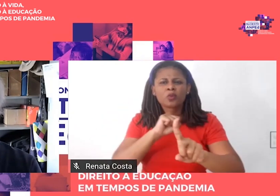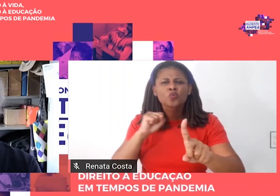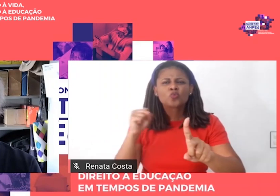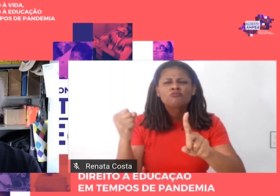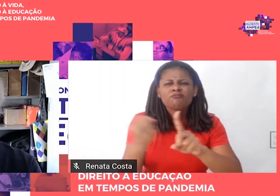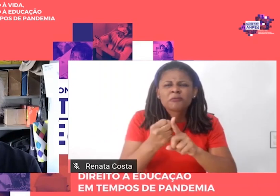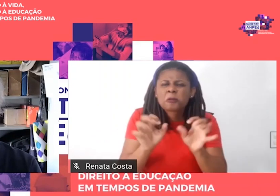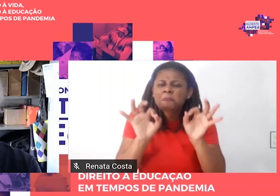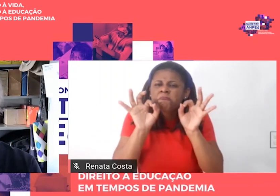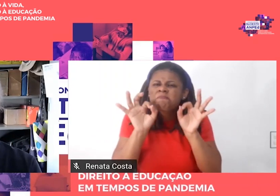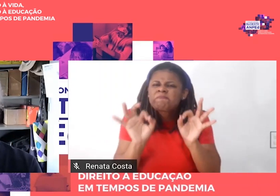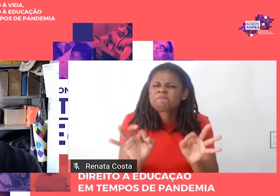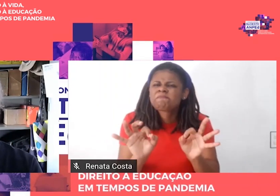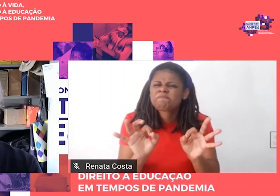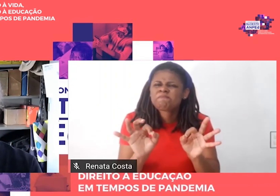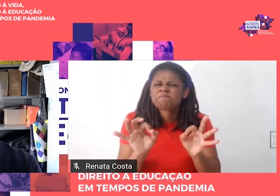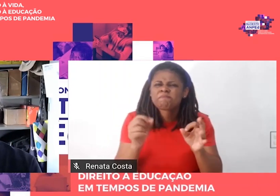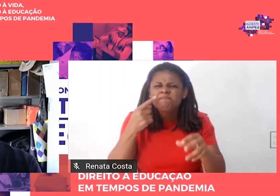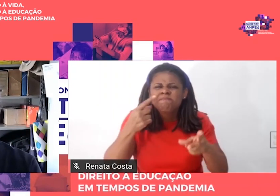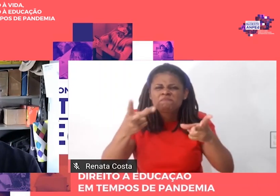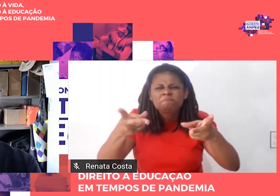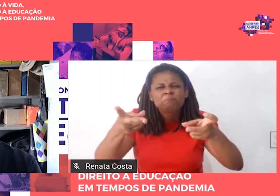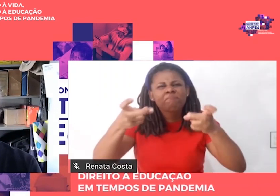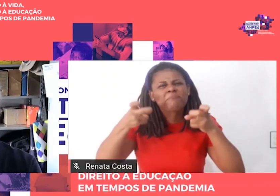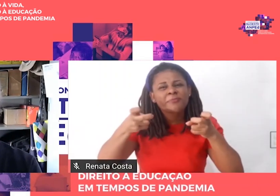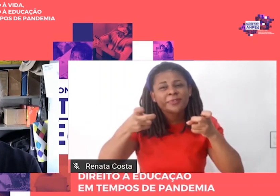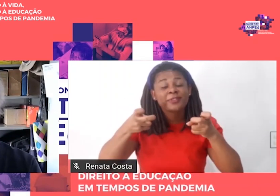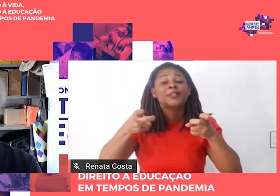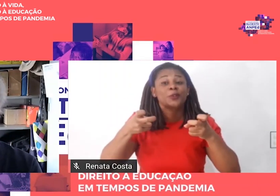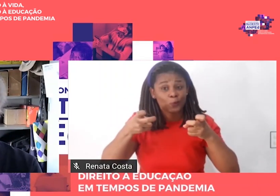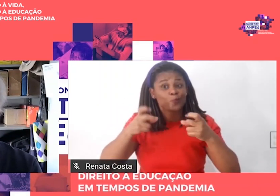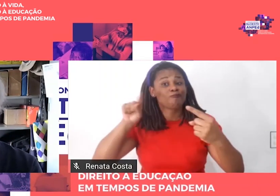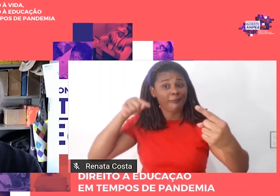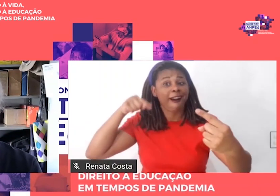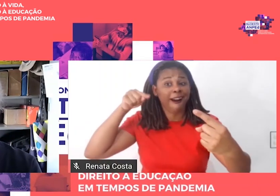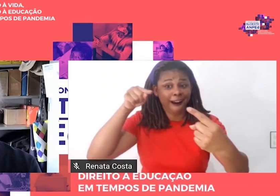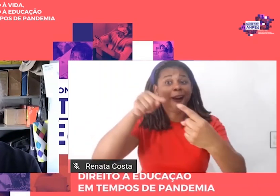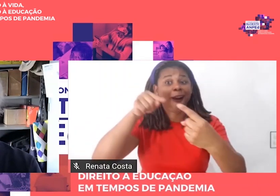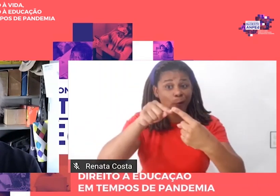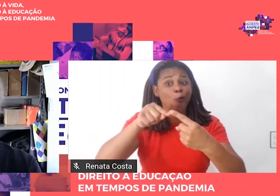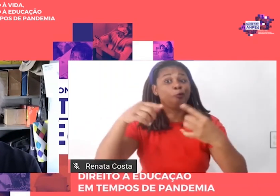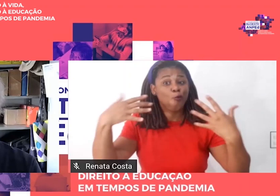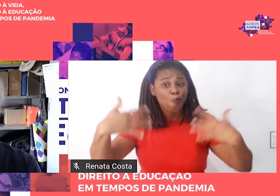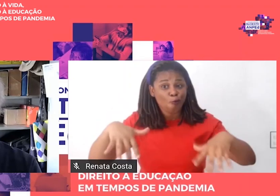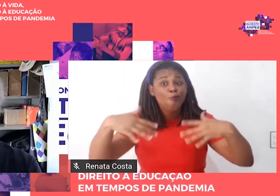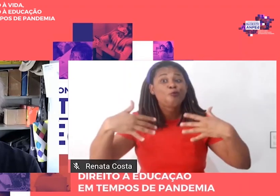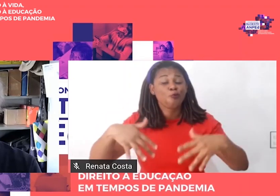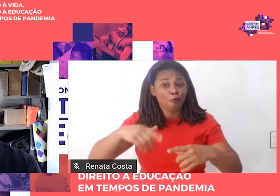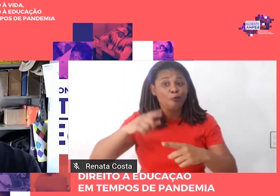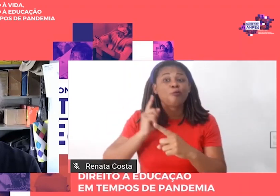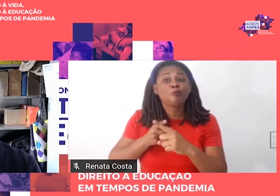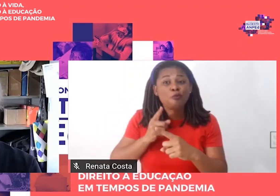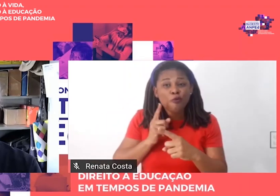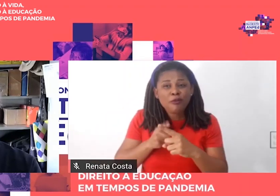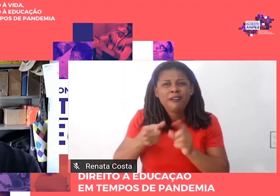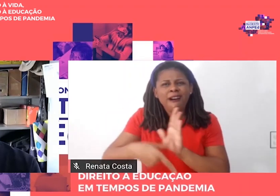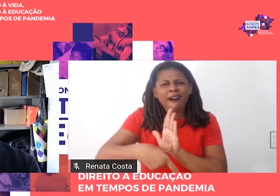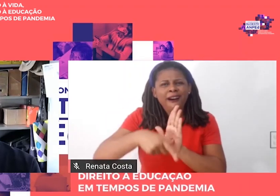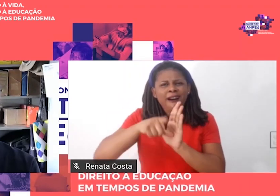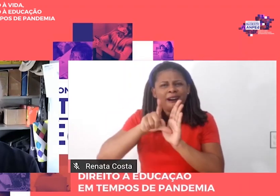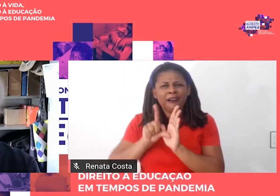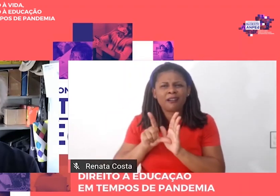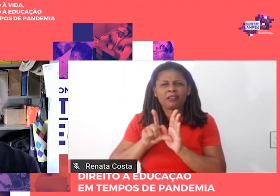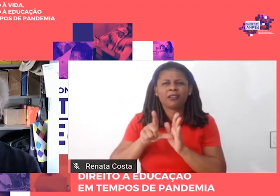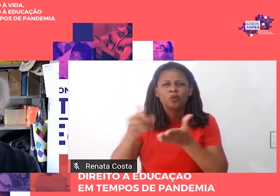materialmente. Meta ambiciosa essa, pois, nas vésperas da convocação da Assembleia Nacional